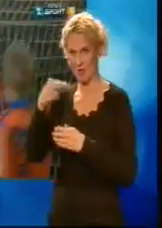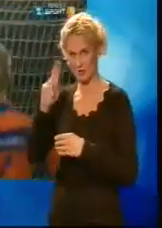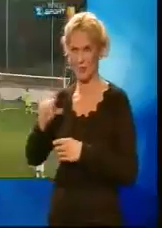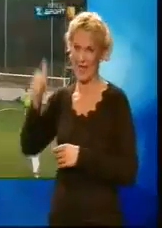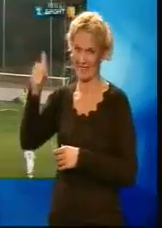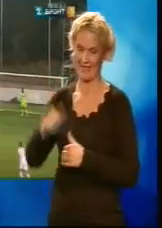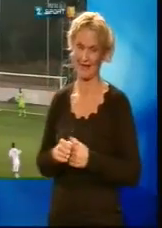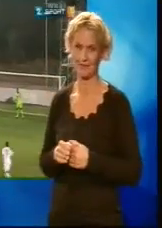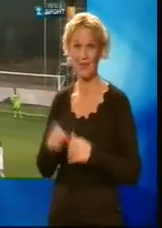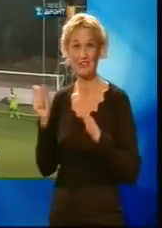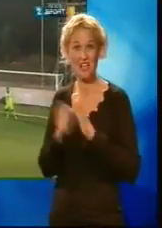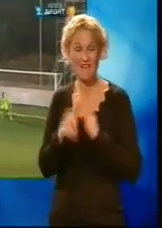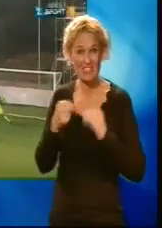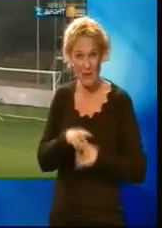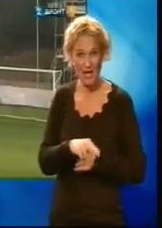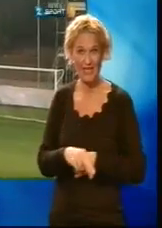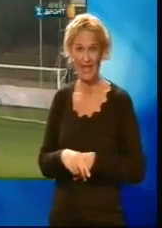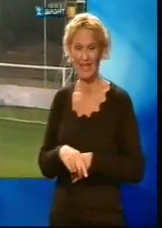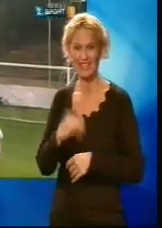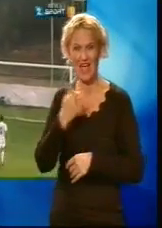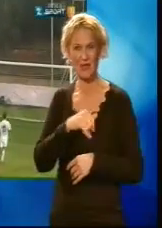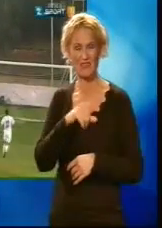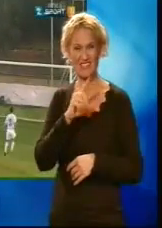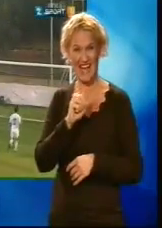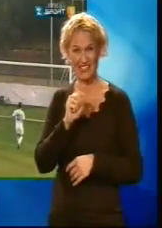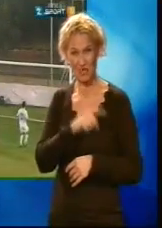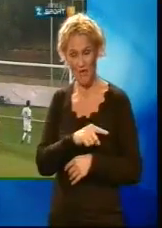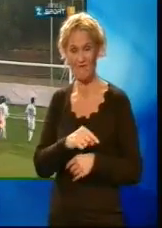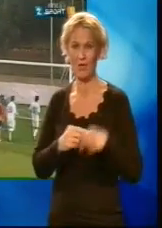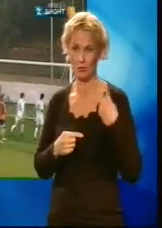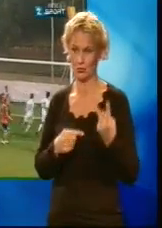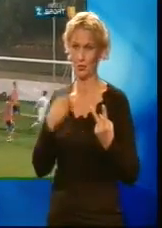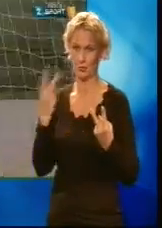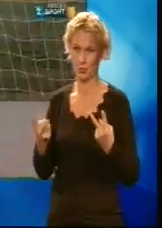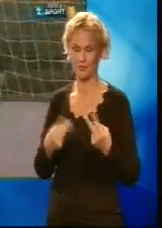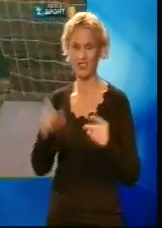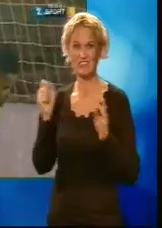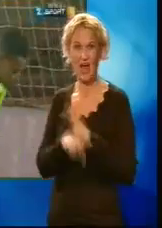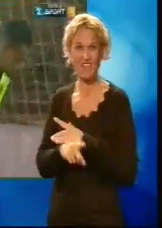Straffespark, Jevgen Celestinov, 2-2. Straffespark konkurranse måtte avgjøre.